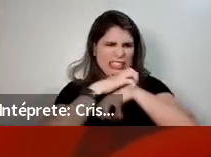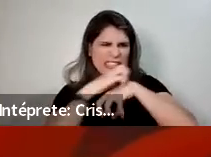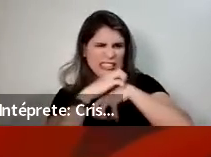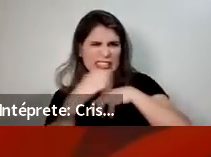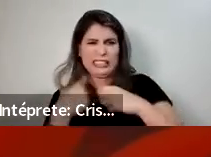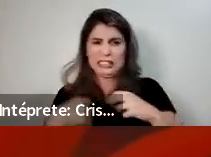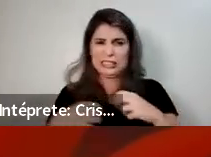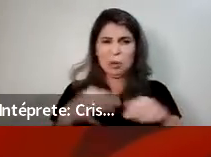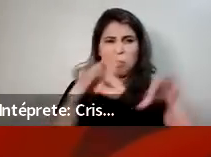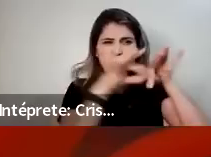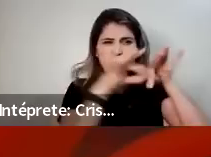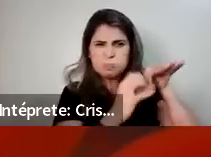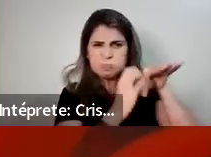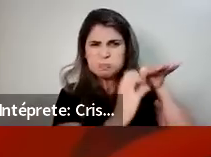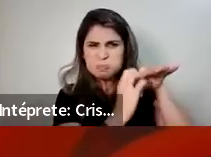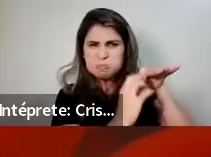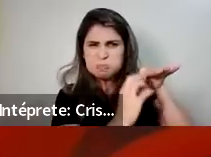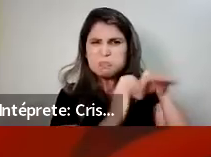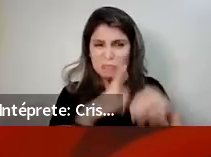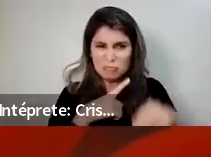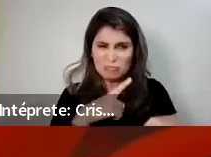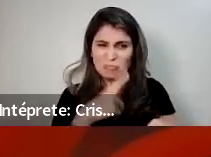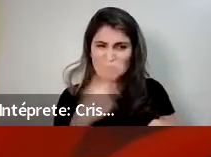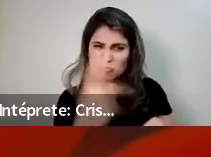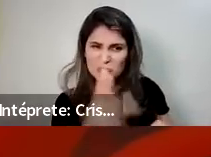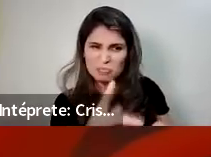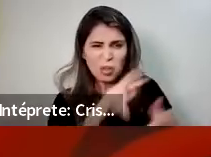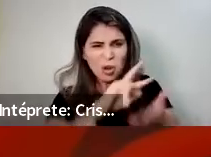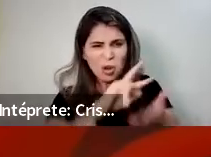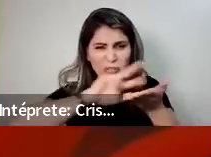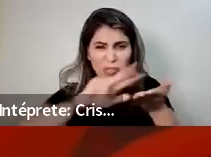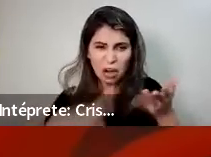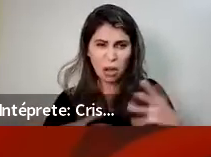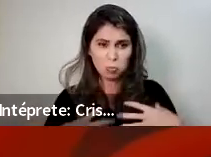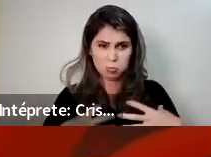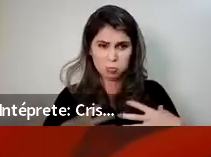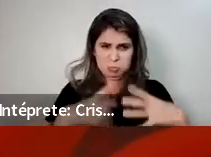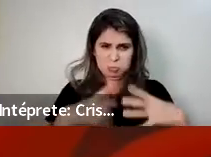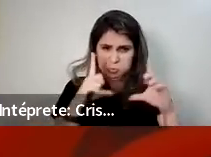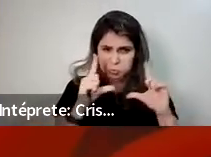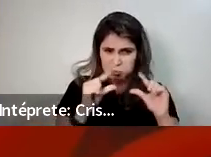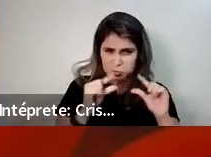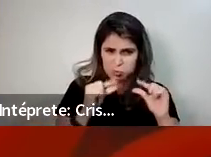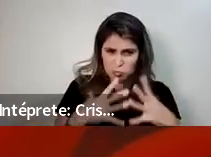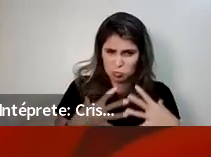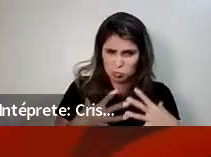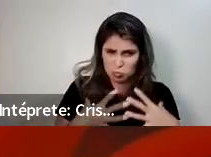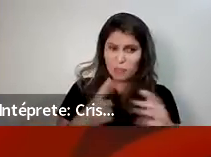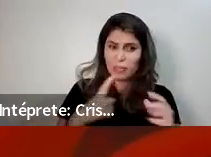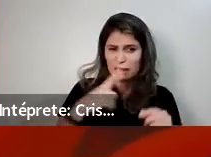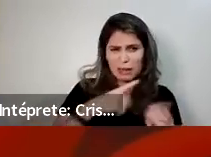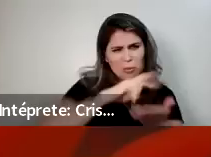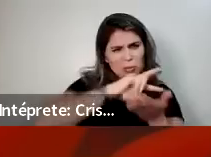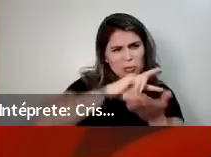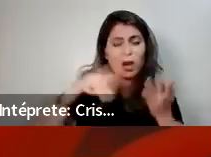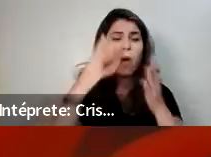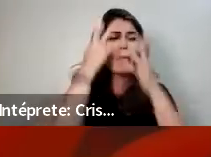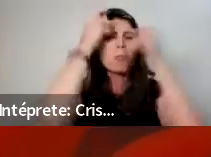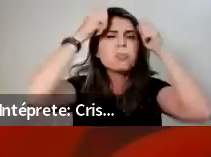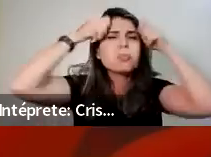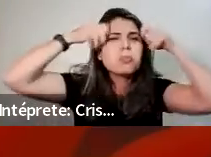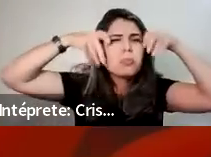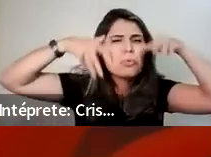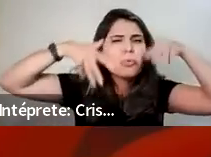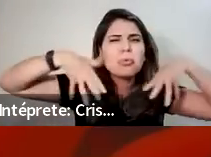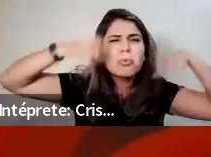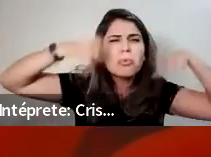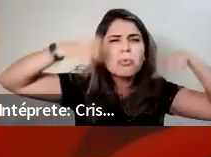de vida dessa forma? Ou será que eu posso melhorar o meu organismo para que, quando